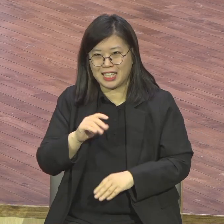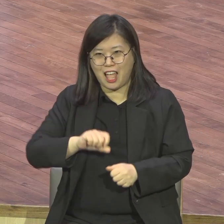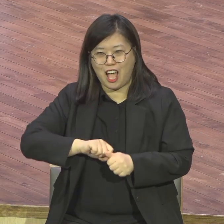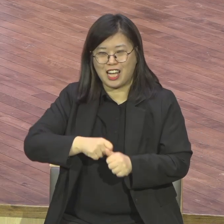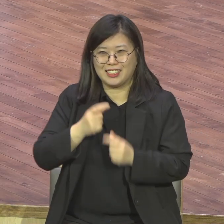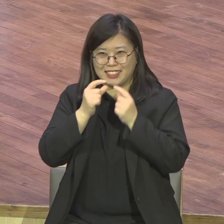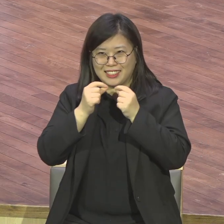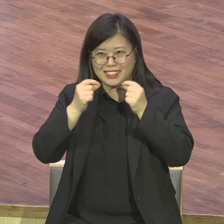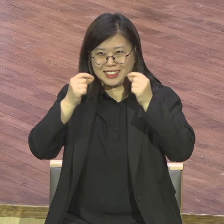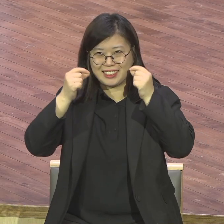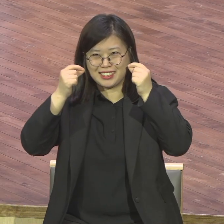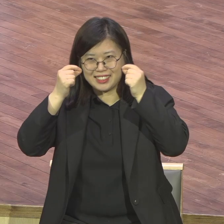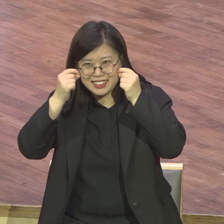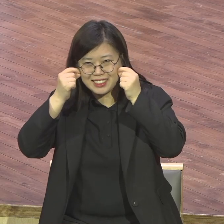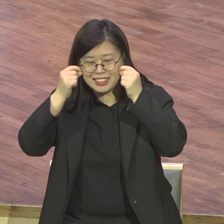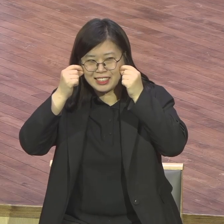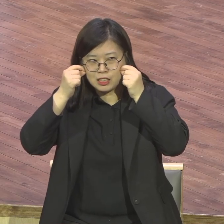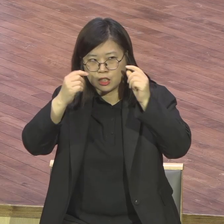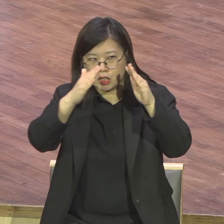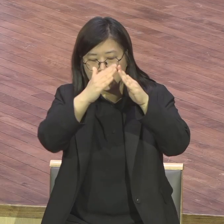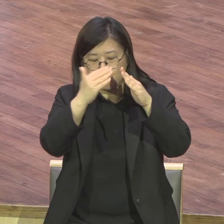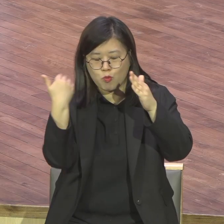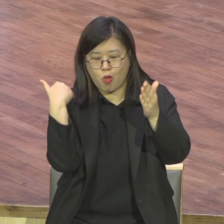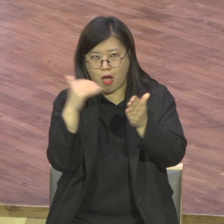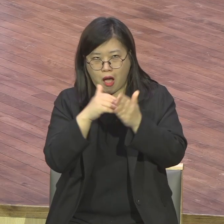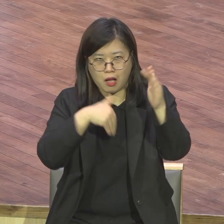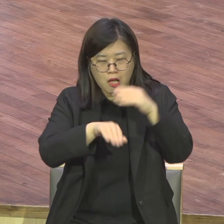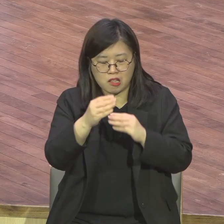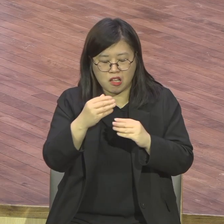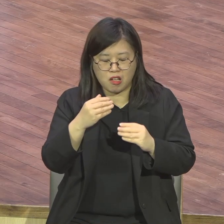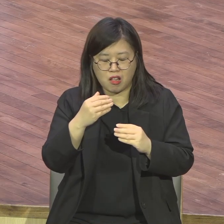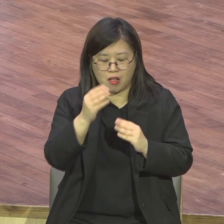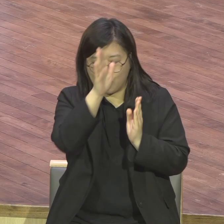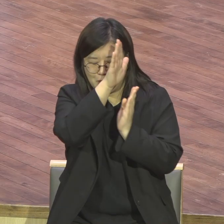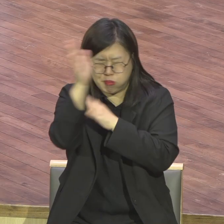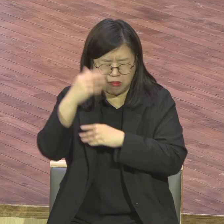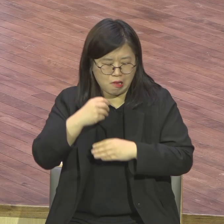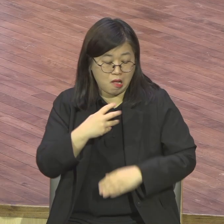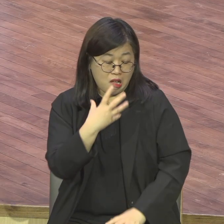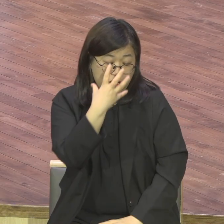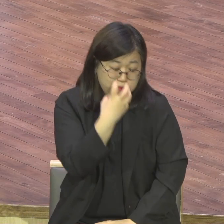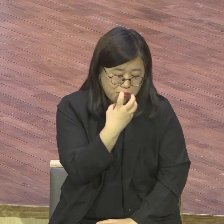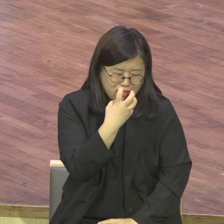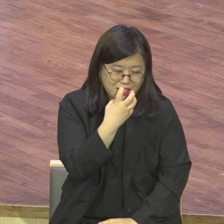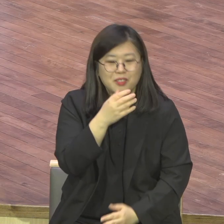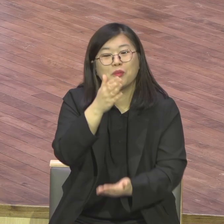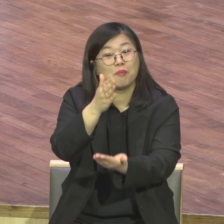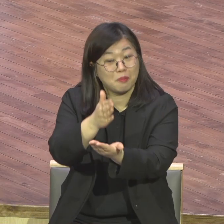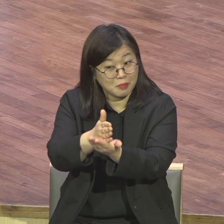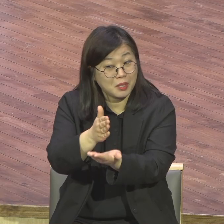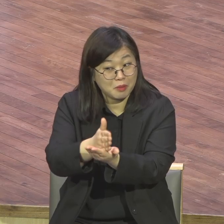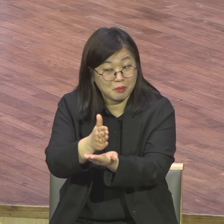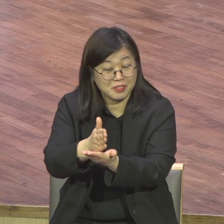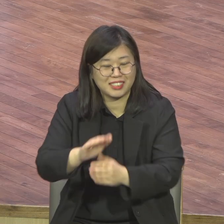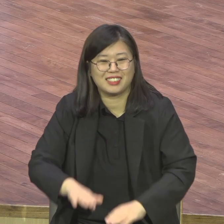즐거워야 되는데 안 즐거우면 20초 남겨놓고 죽는 사람하고 똑같다니까요. 안 즐거우면